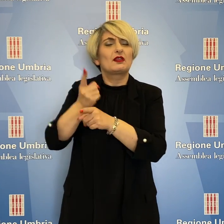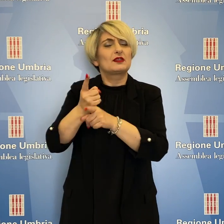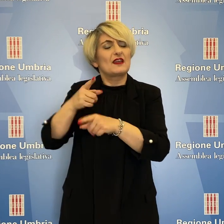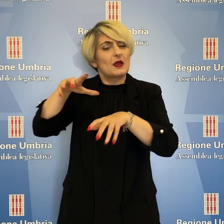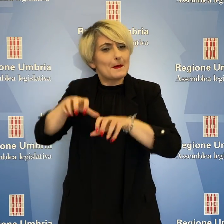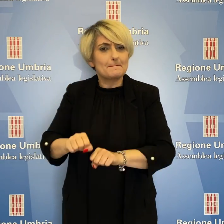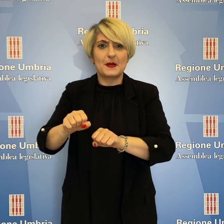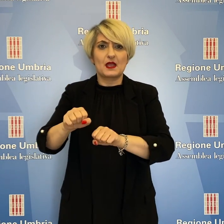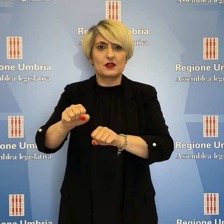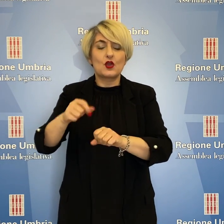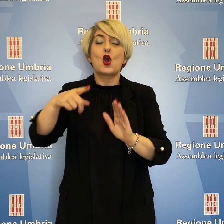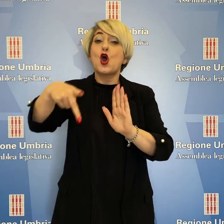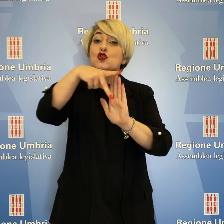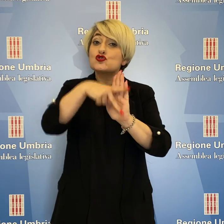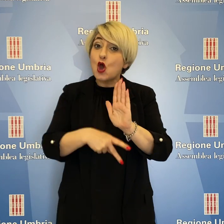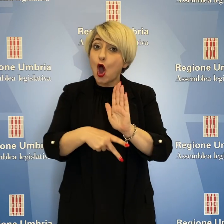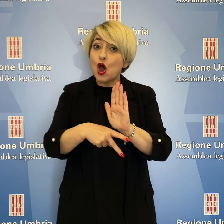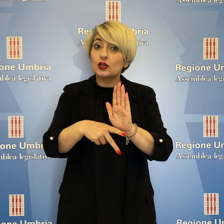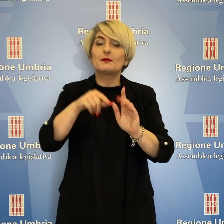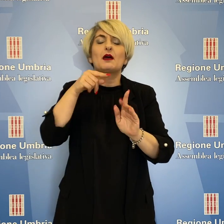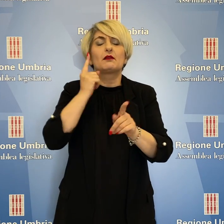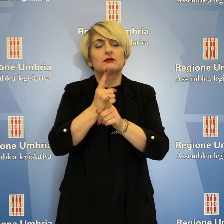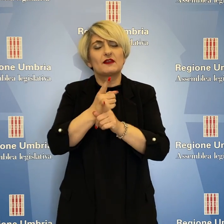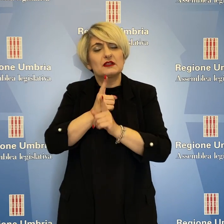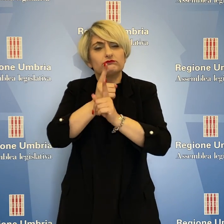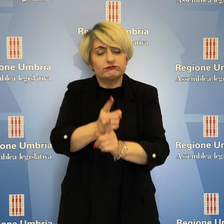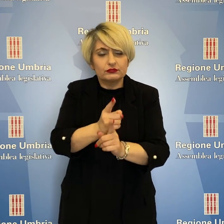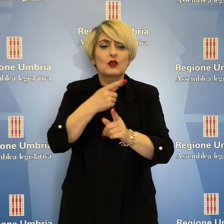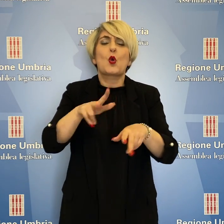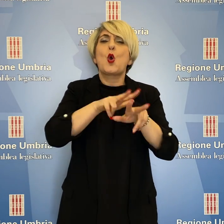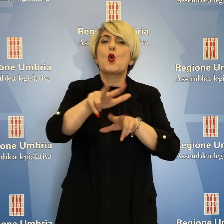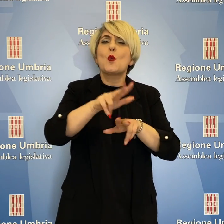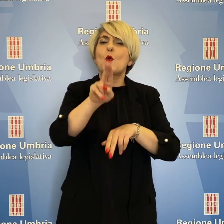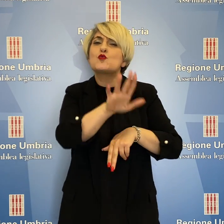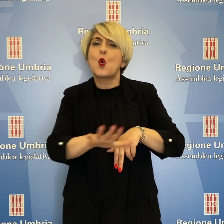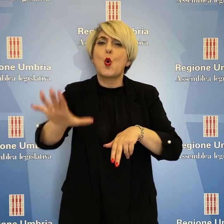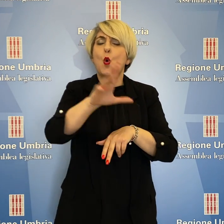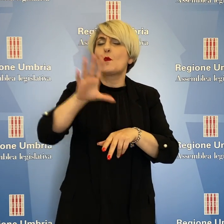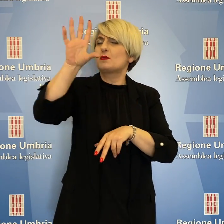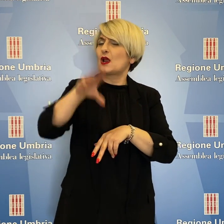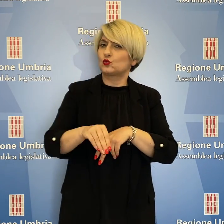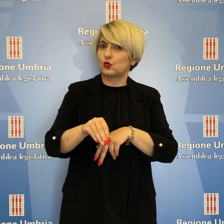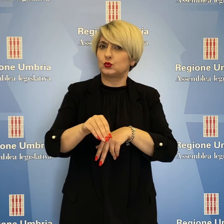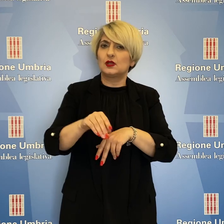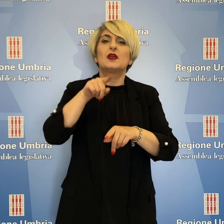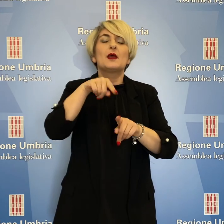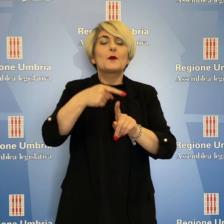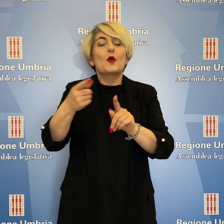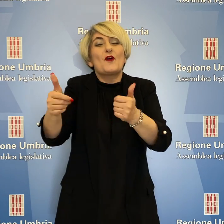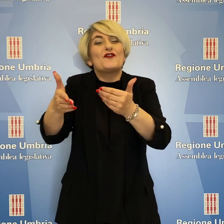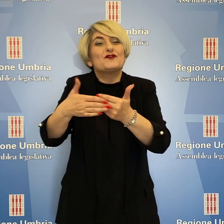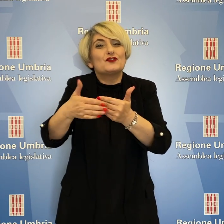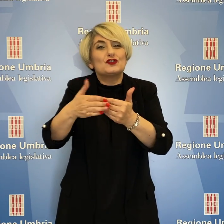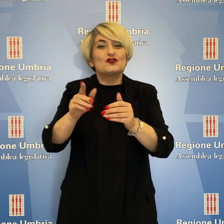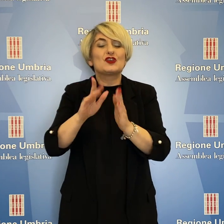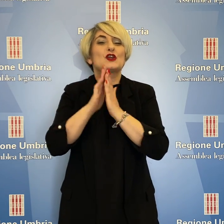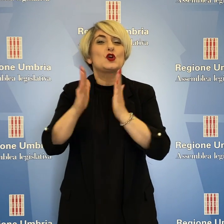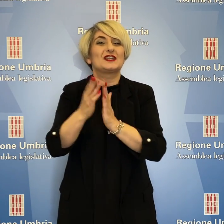a chiedere che la norma sia applicata nei confronti di tutti i comuni umbri con santuari religiosi, indipendentemente dalla